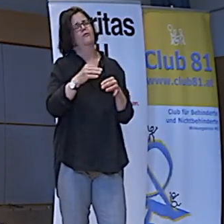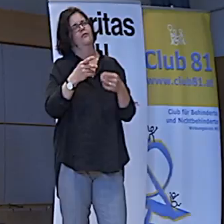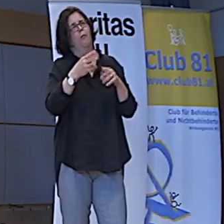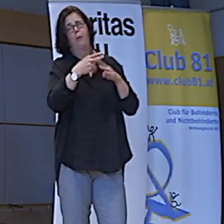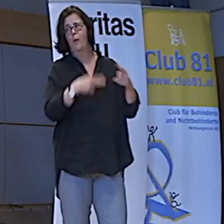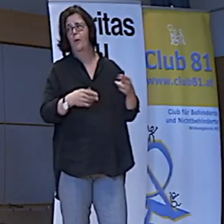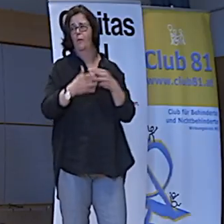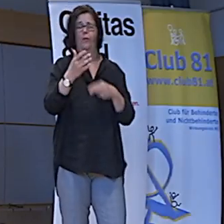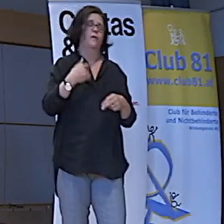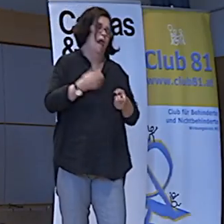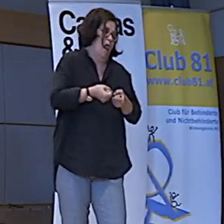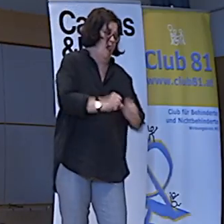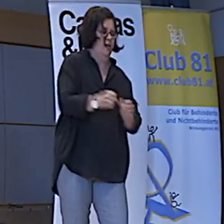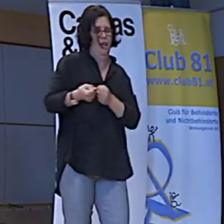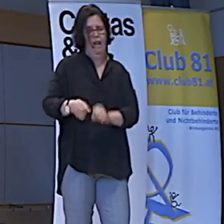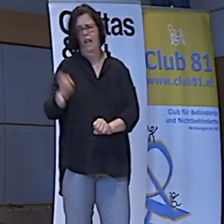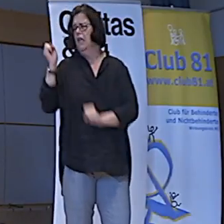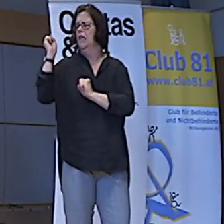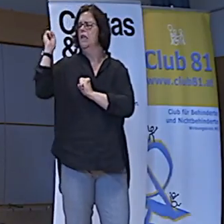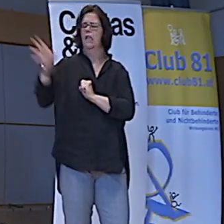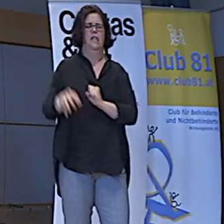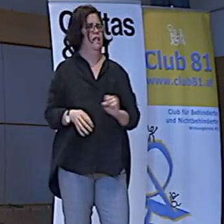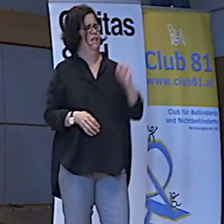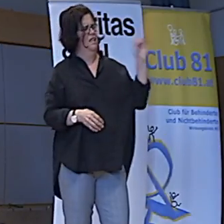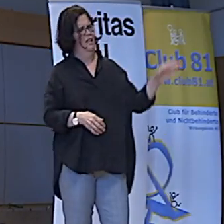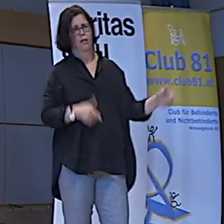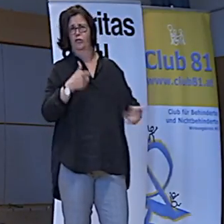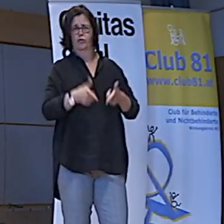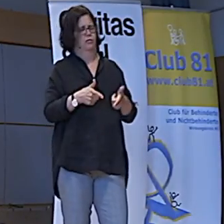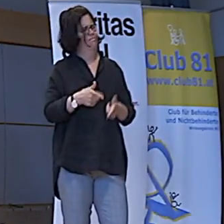Ich habe es wieder ausgesucht. Keine Stöcke Schuhe bei Martin.